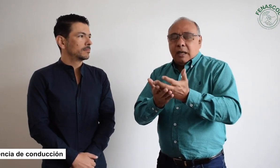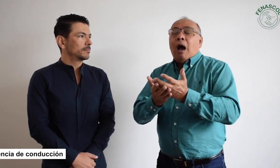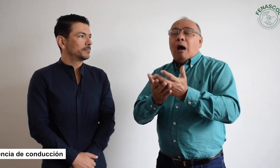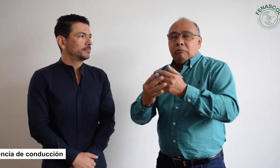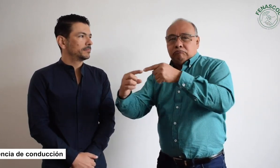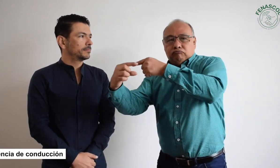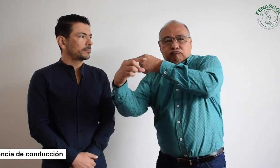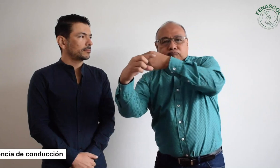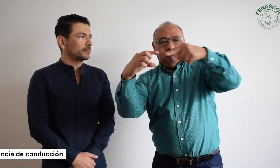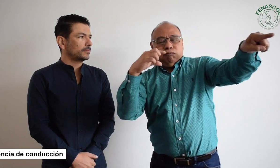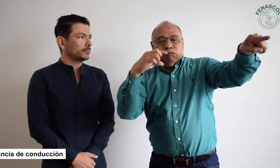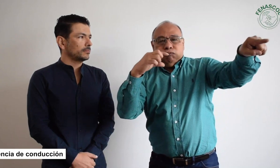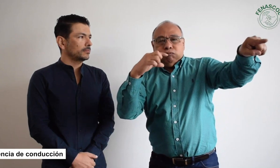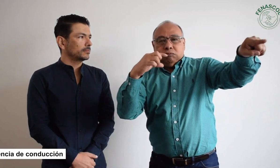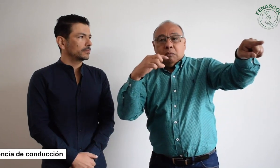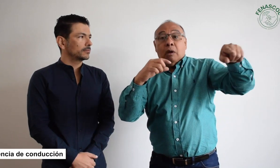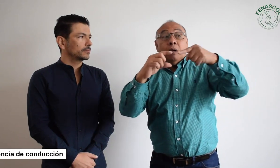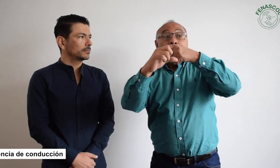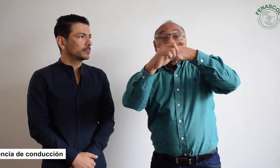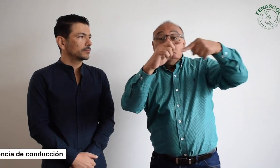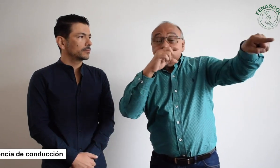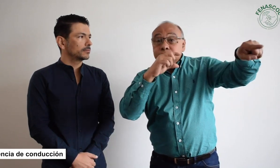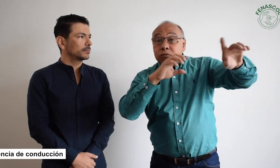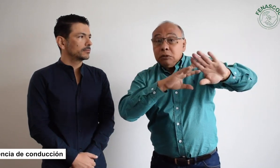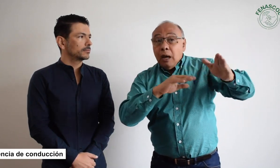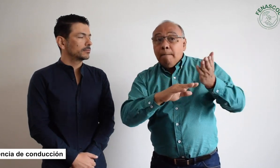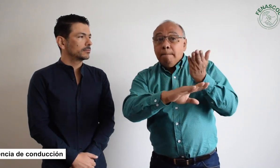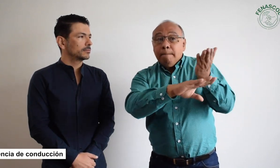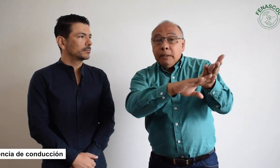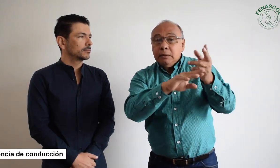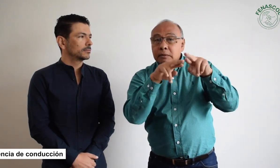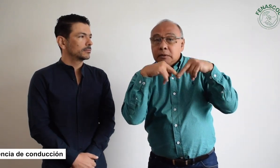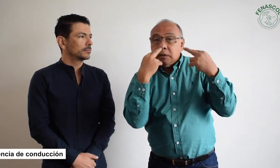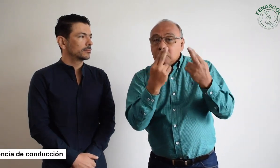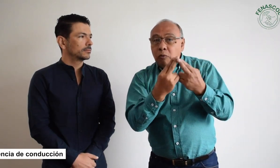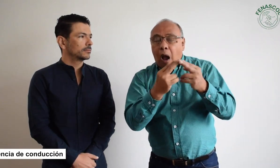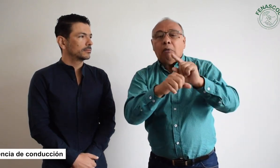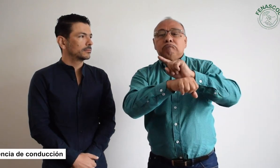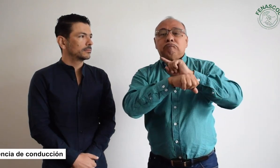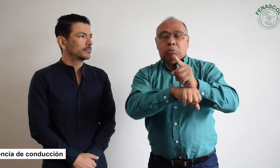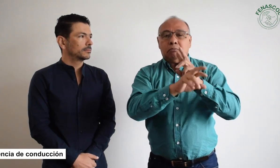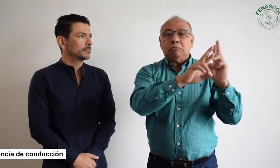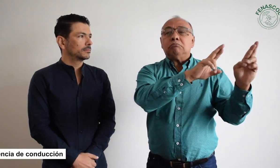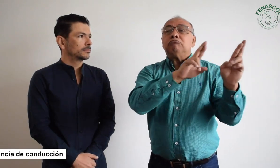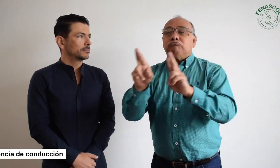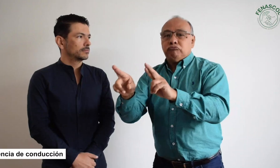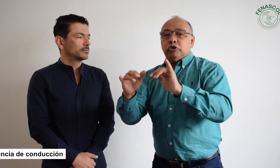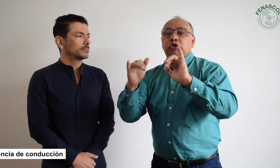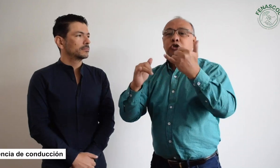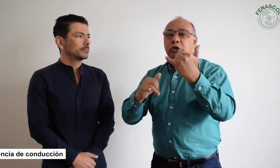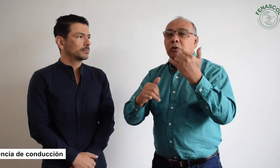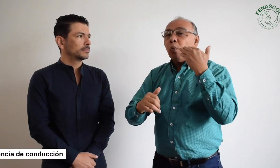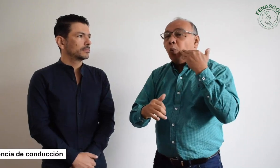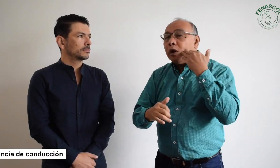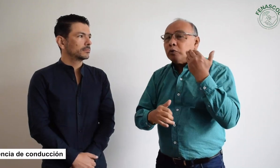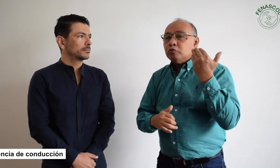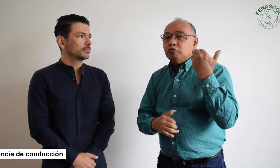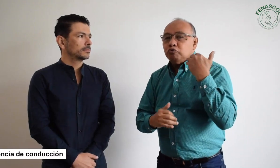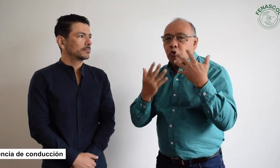presidencial para la participación de las personas con discapacidad, envió un correo directamente y le respondieron de manera inmediata.